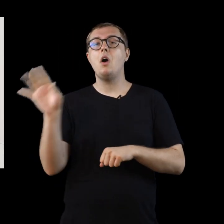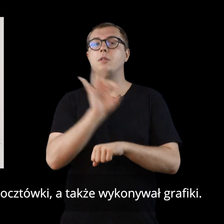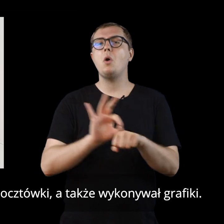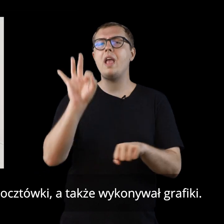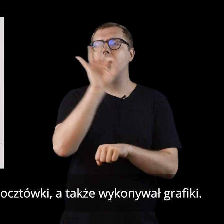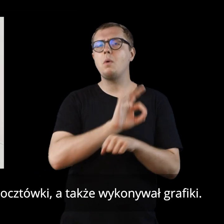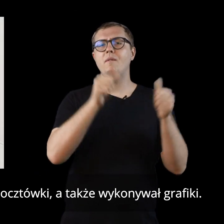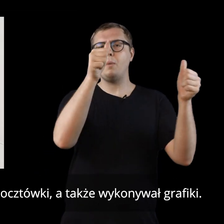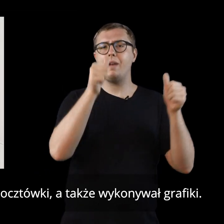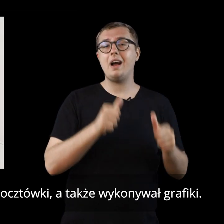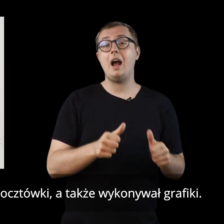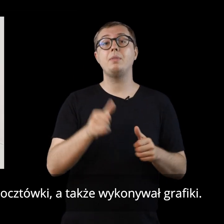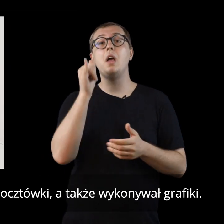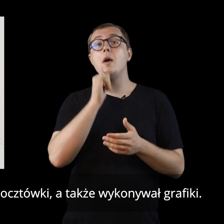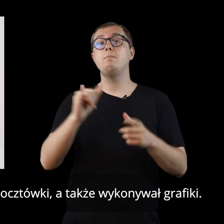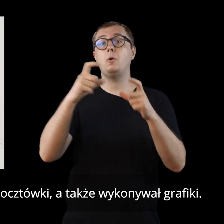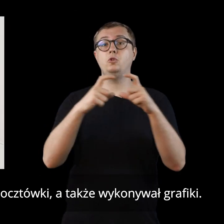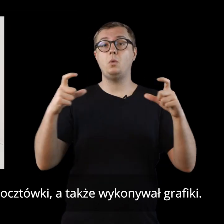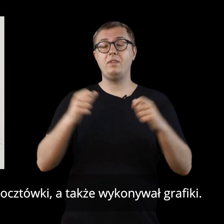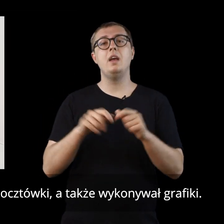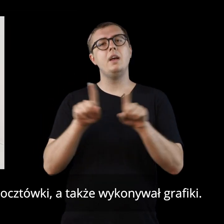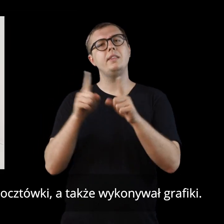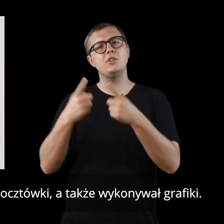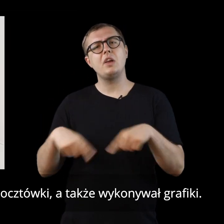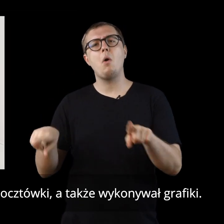Projektował plakaty i pocztówki, a także wykonywał grafiki.